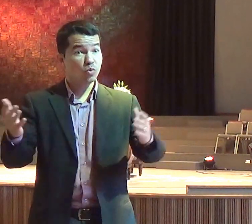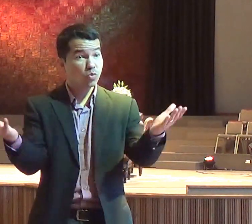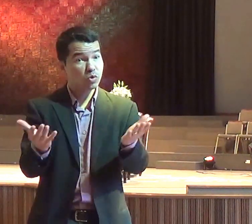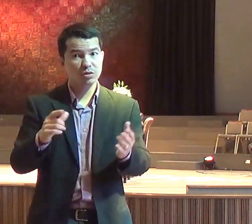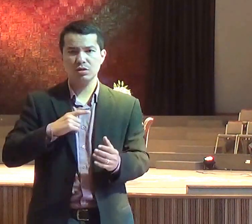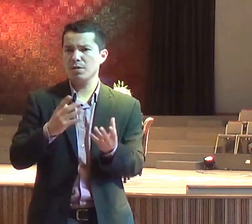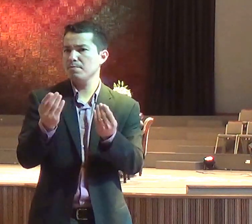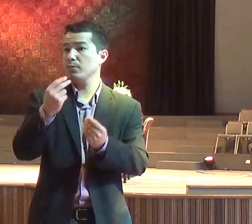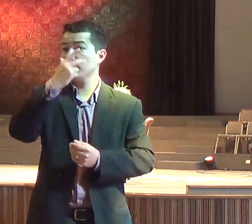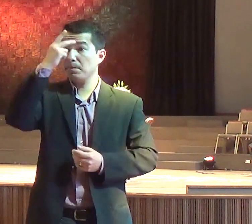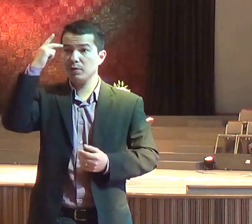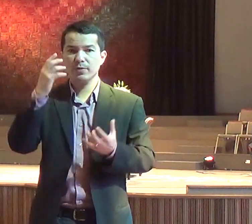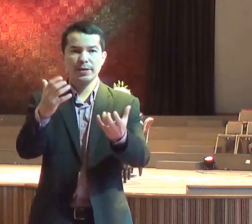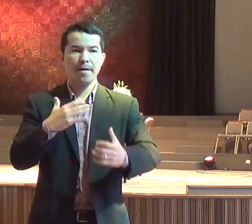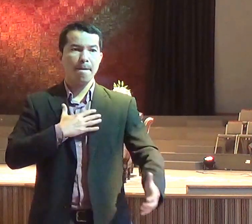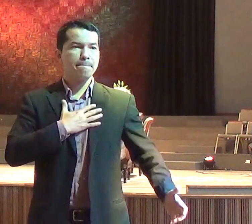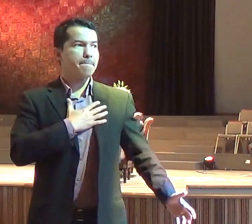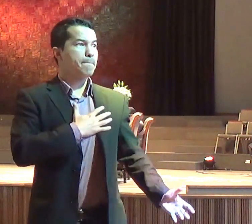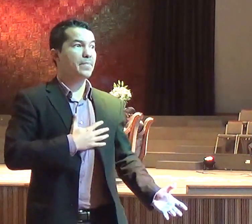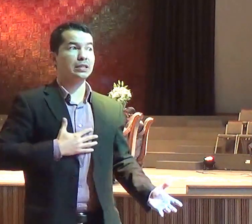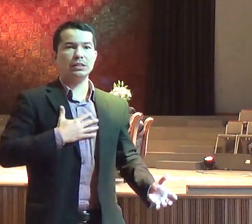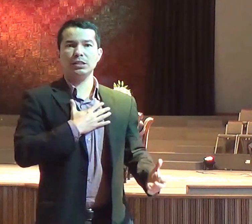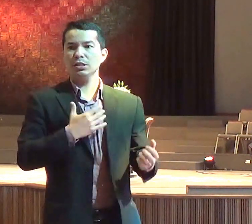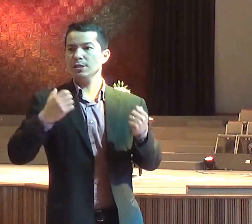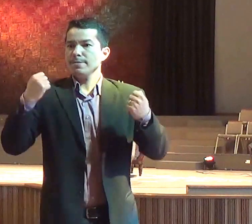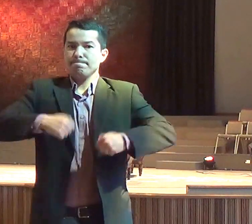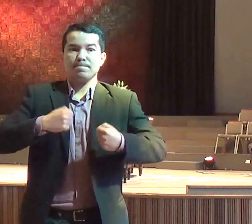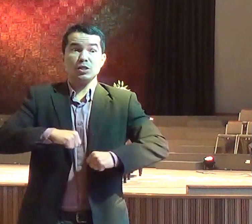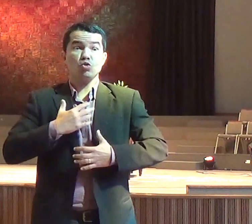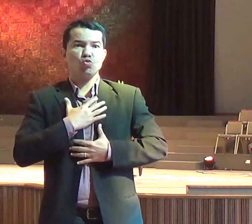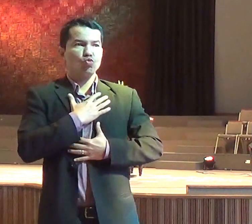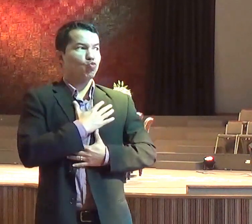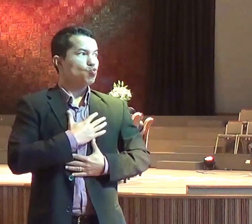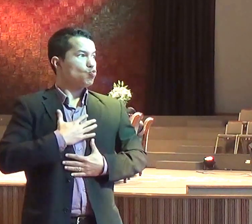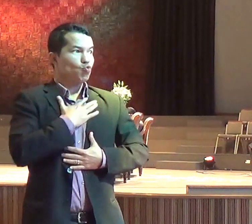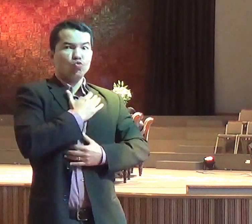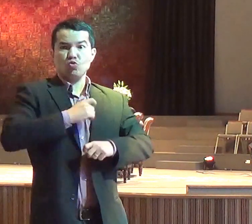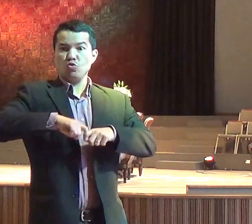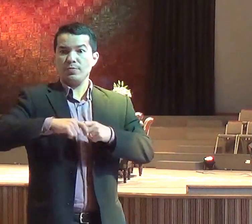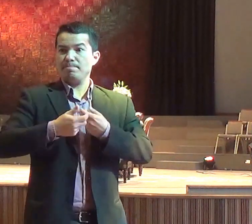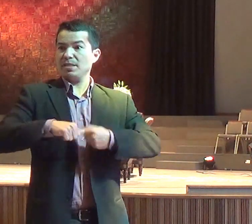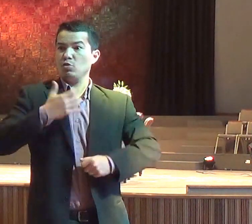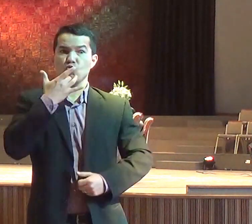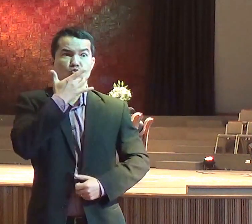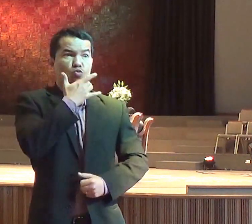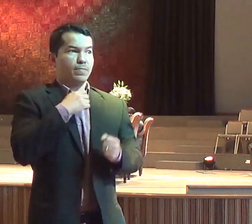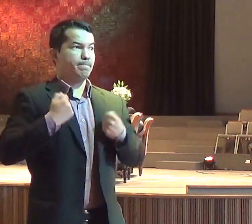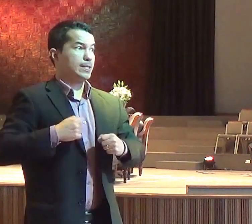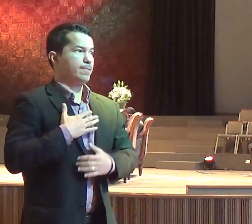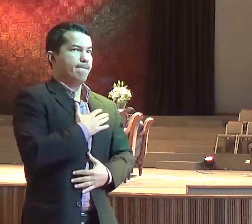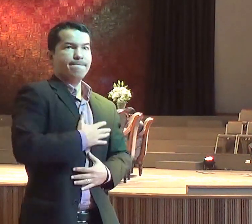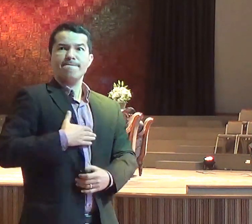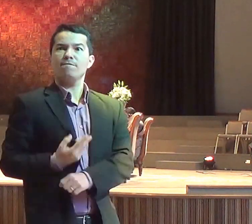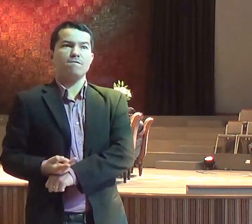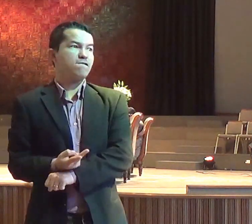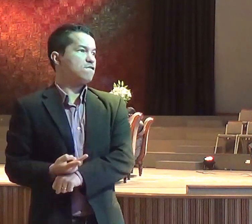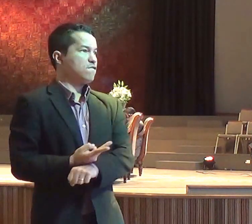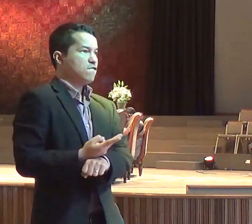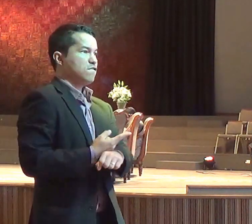prazer e tem muita gente correndo atrás do seu prazer e de repente não tem lugar para o altar de Deus na